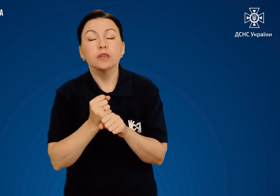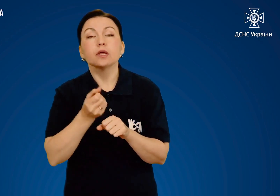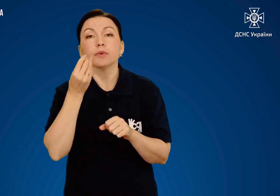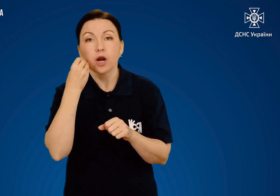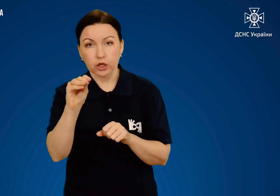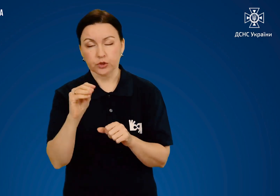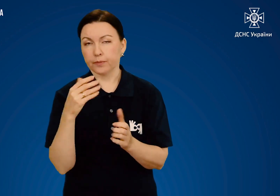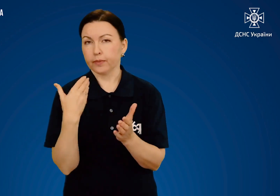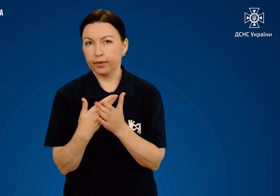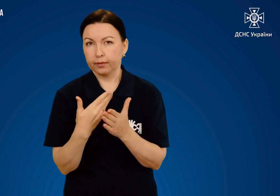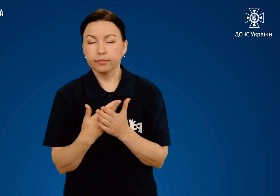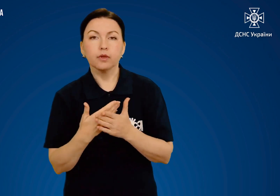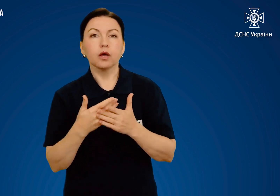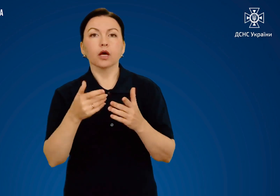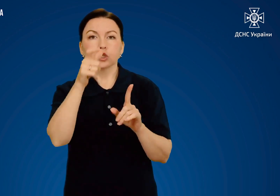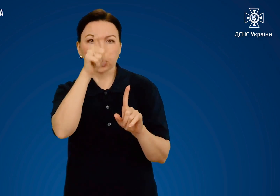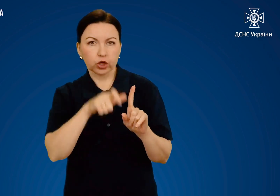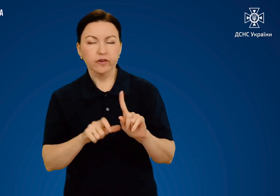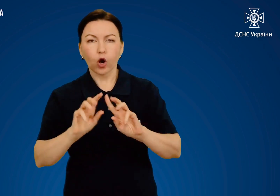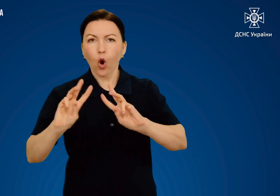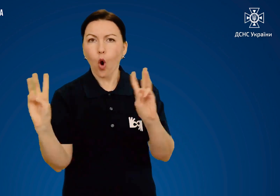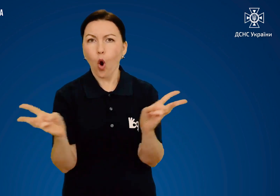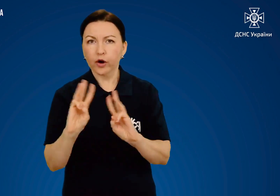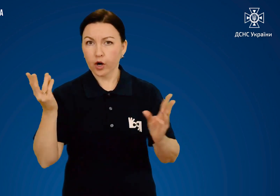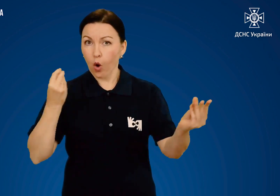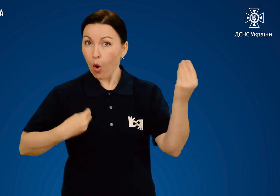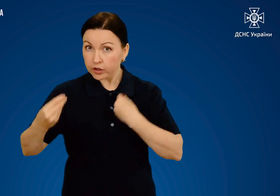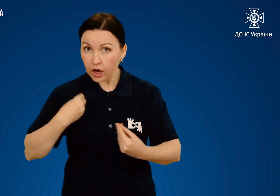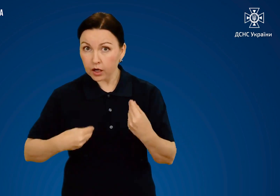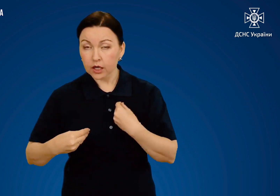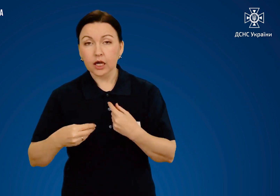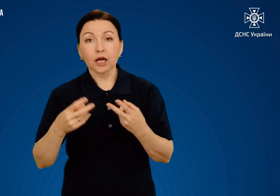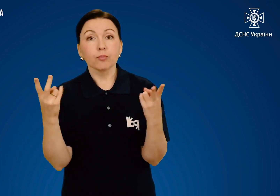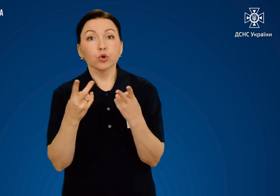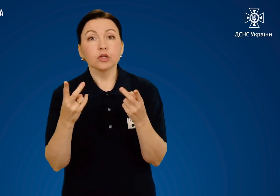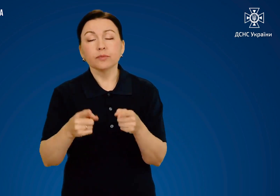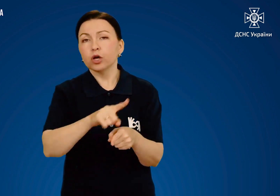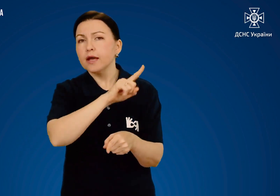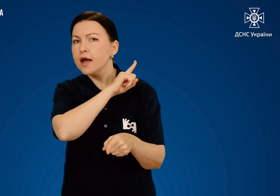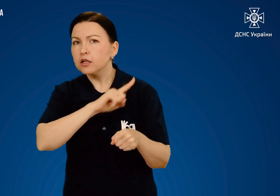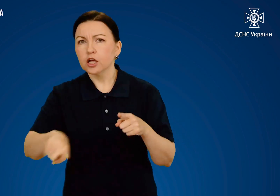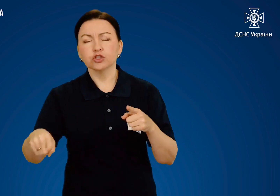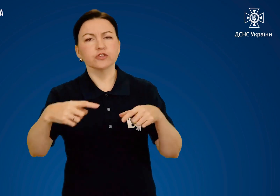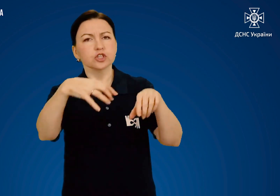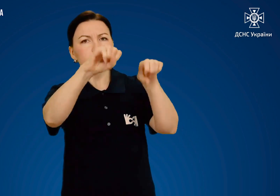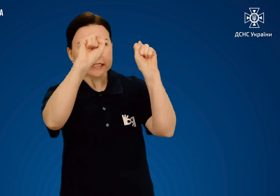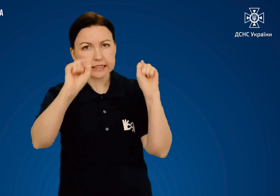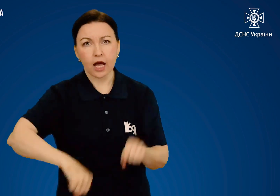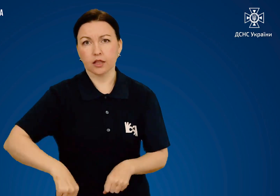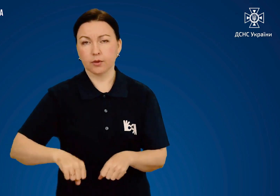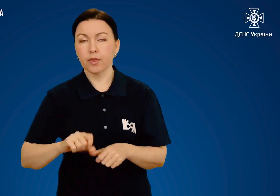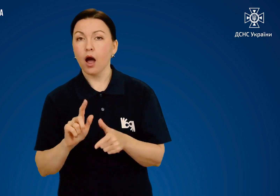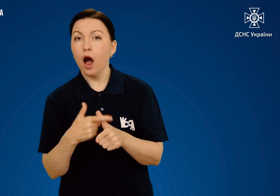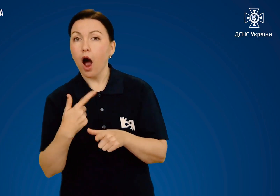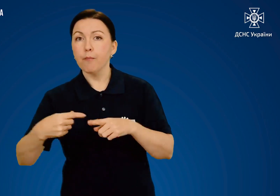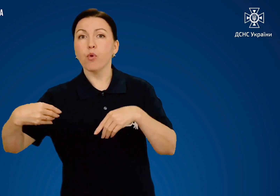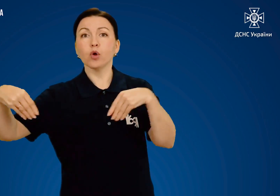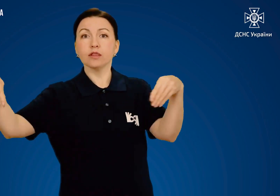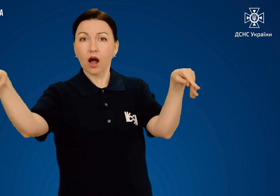краще. Якщо на потерпілому горить одяг, потрібно його якнайшвидше зняти або